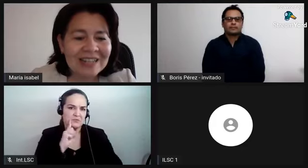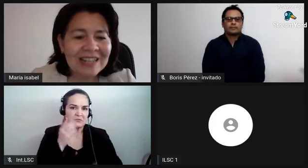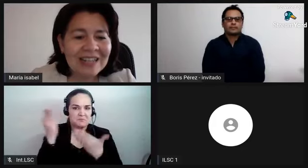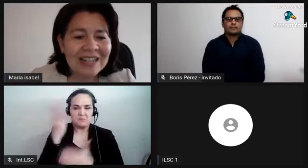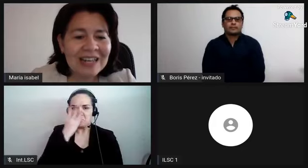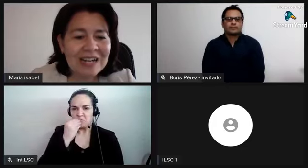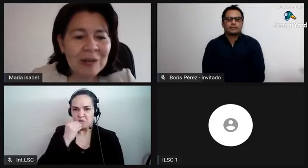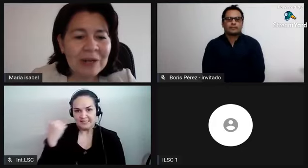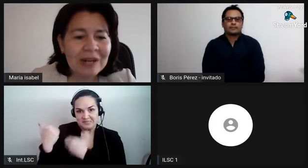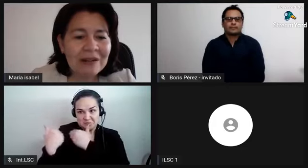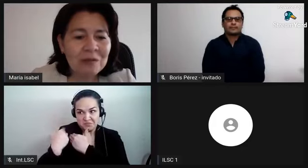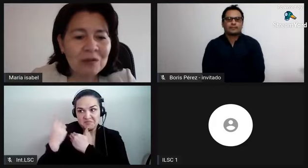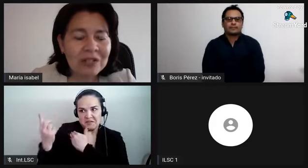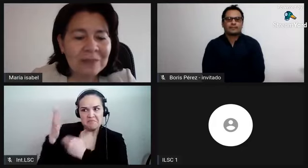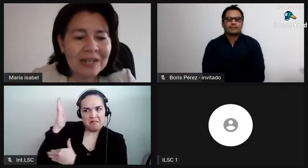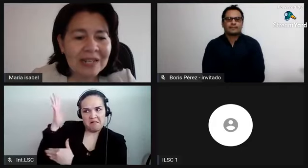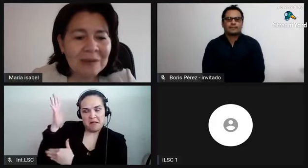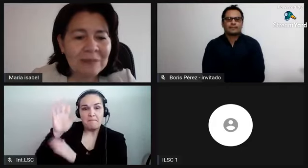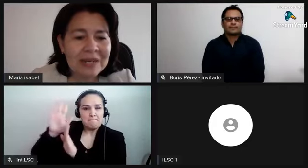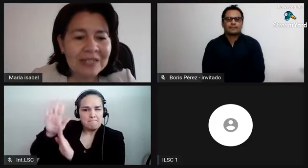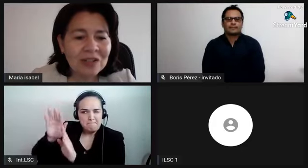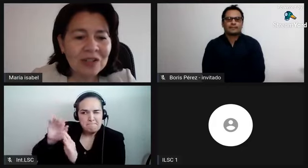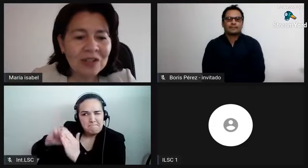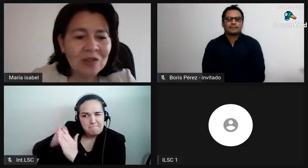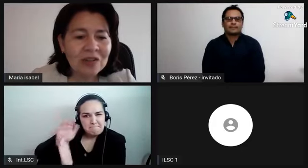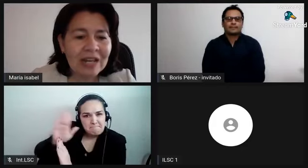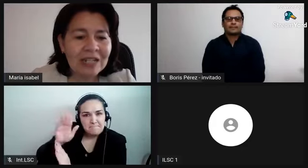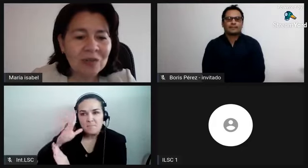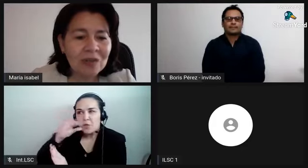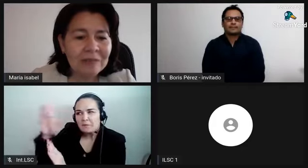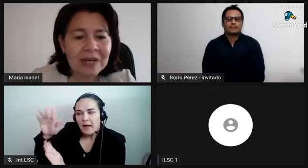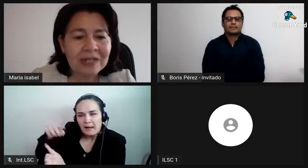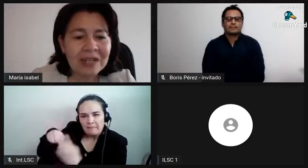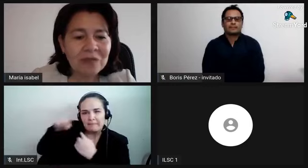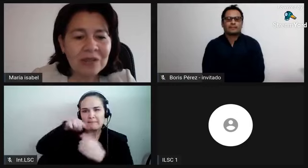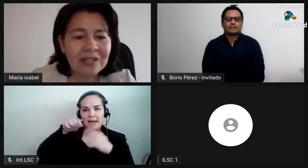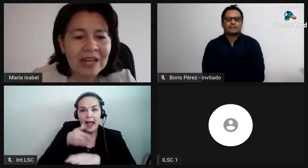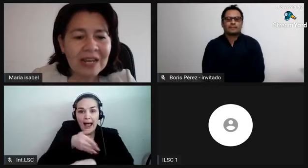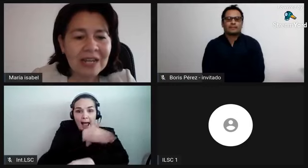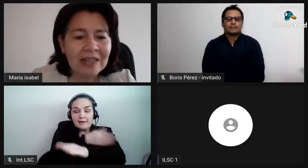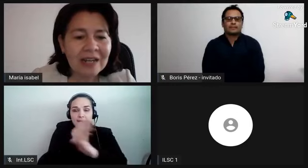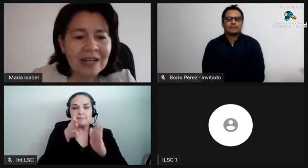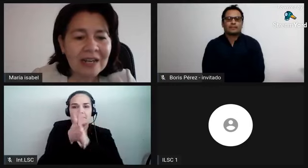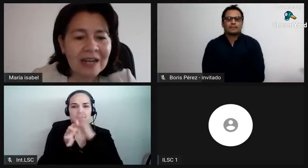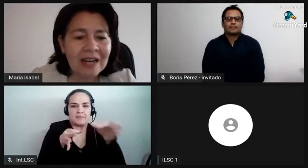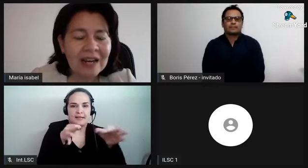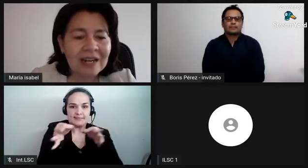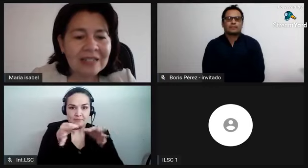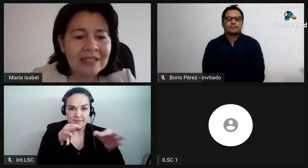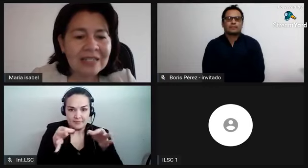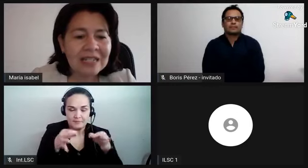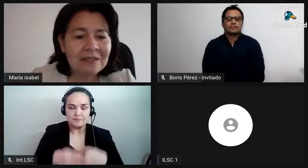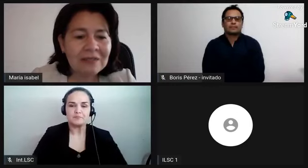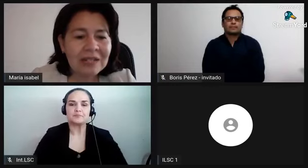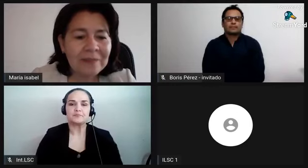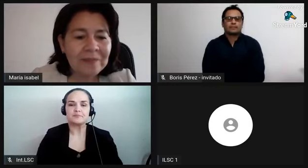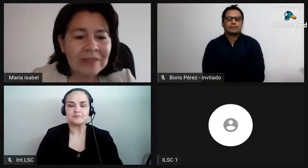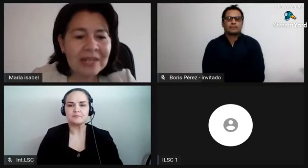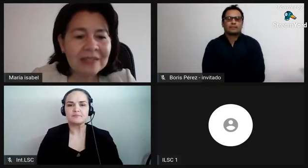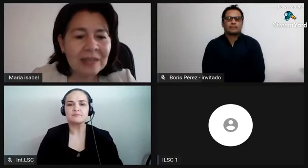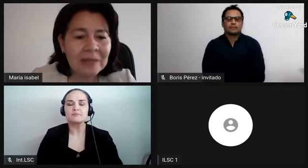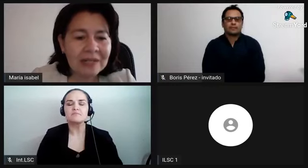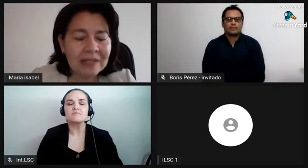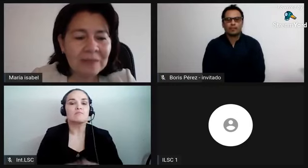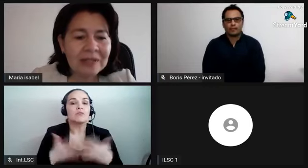antes de darle la palabra a boris para que empiece yo quiero contarles cuál va a ser nuestra agenda accesible